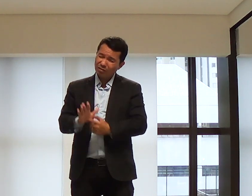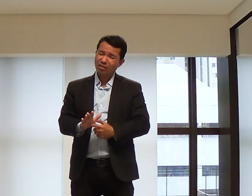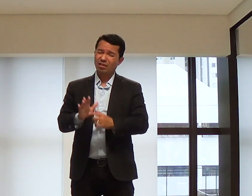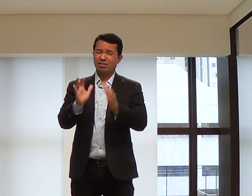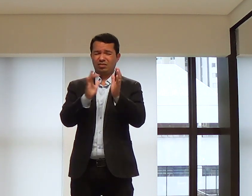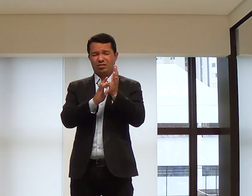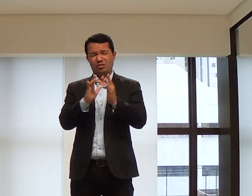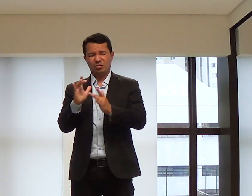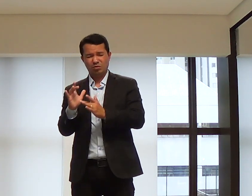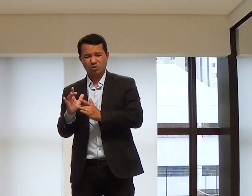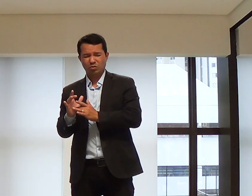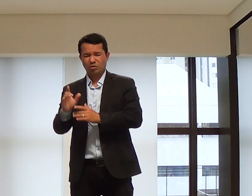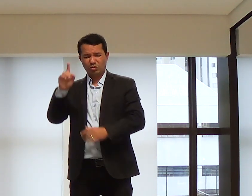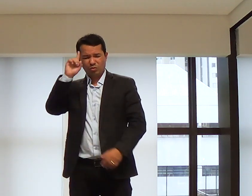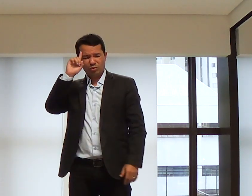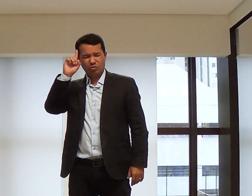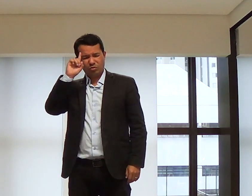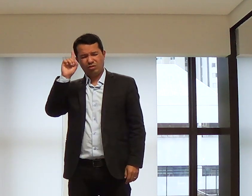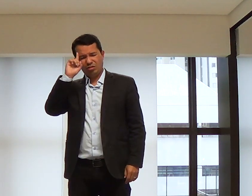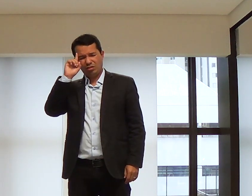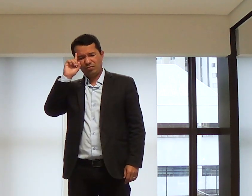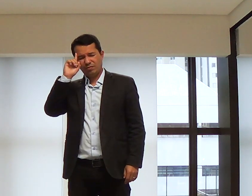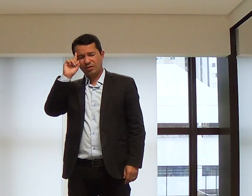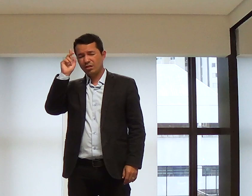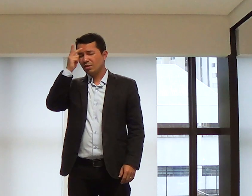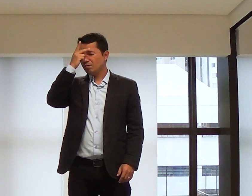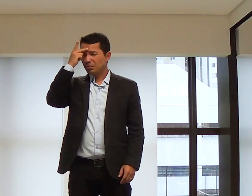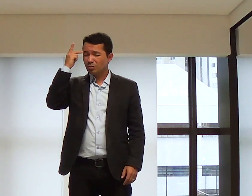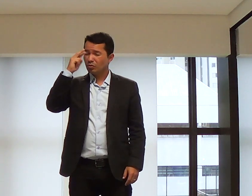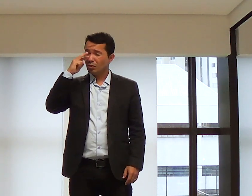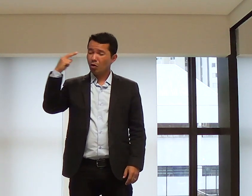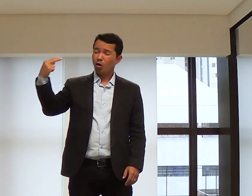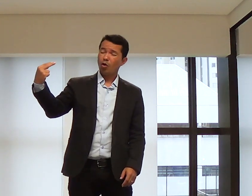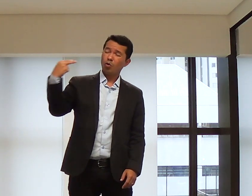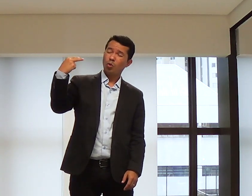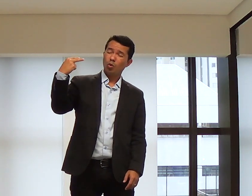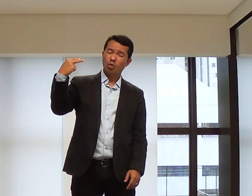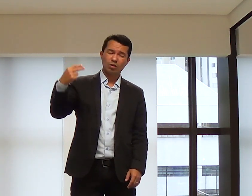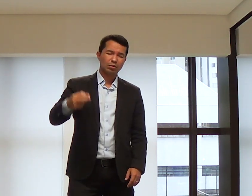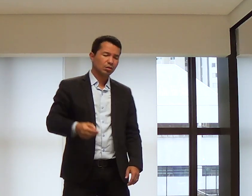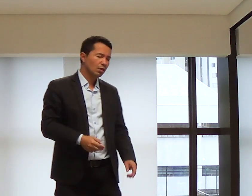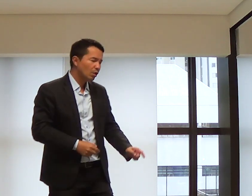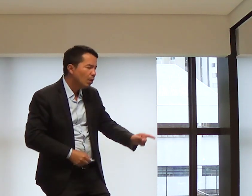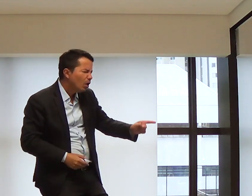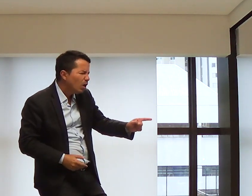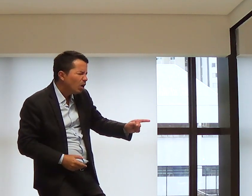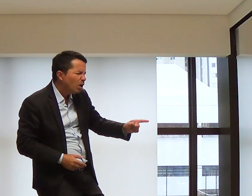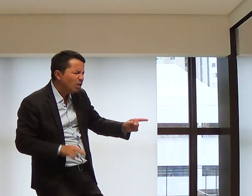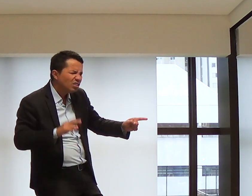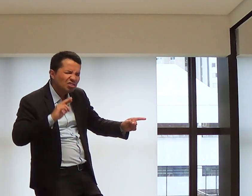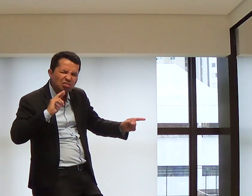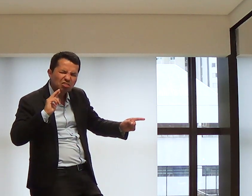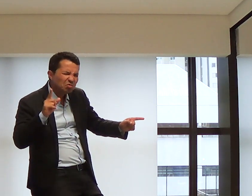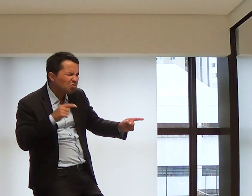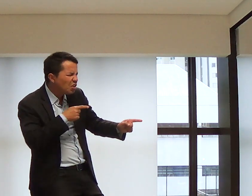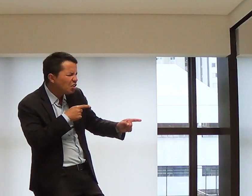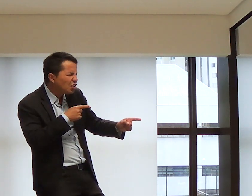refletir ao Senhor todos os dias. Que pessoas possam olhar para nós e